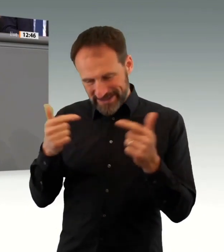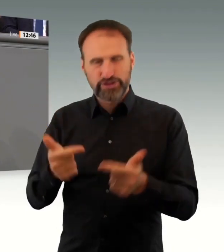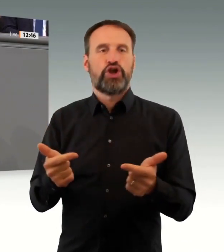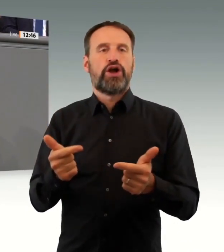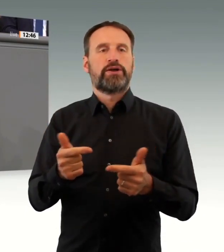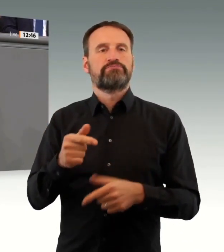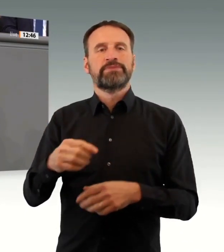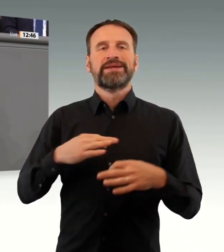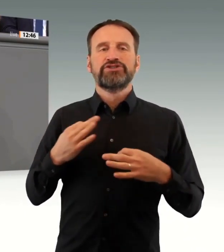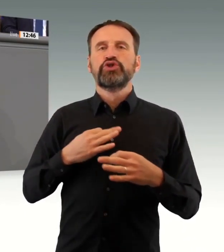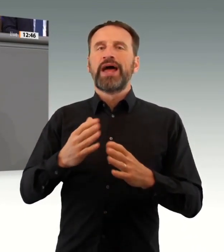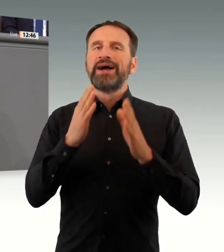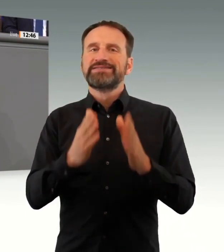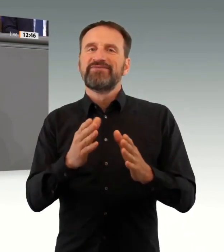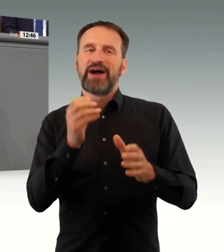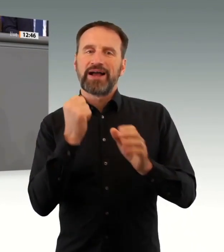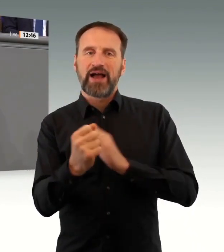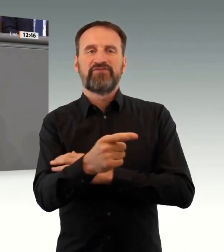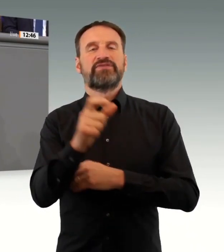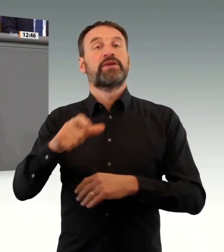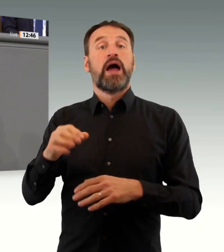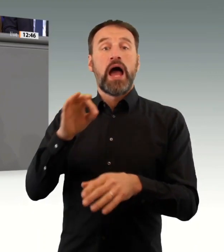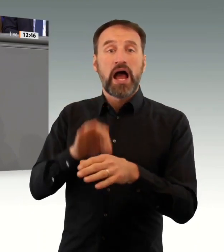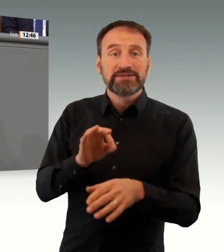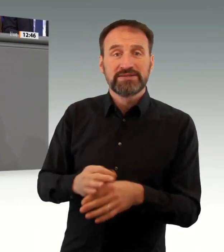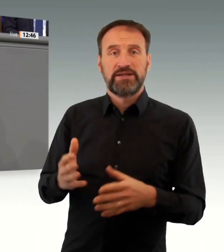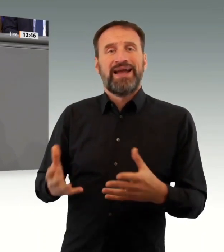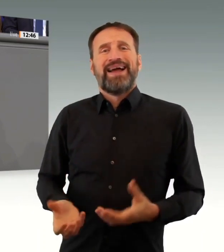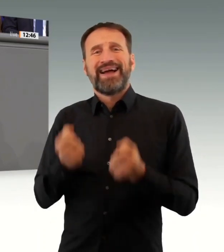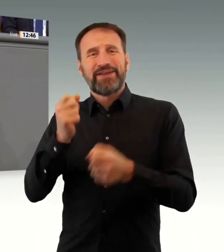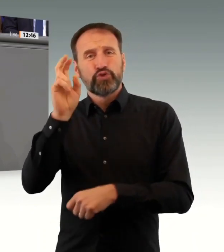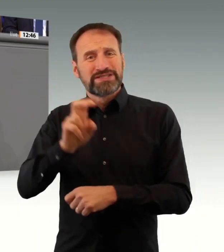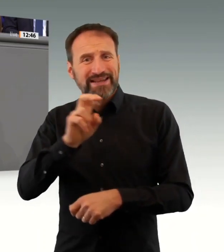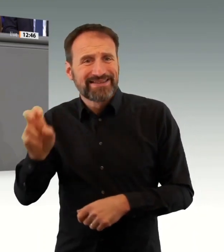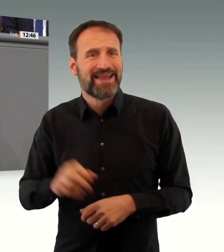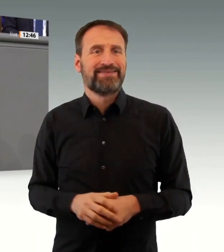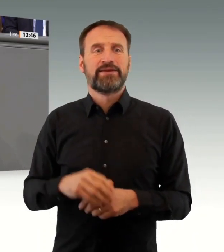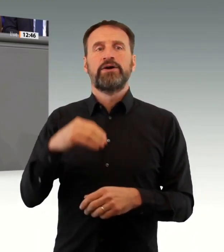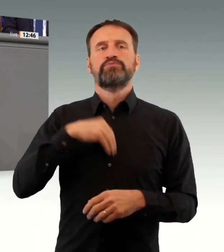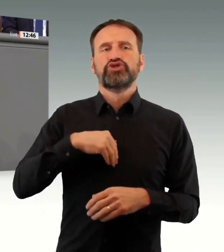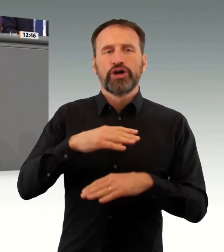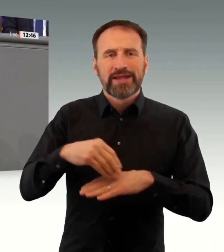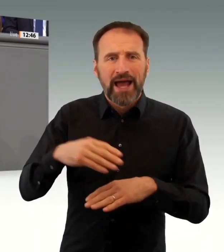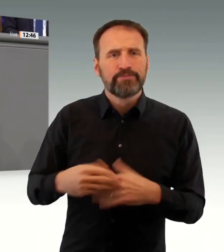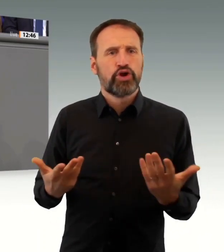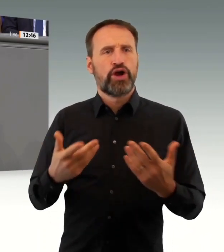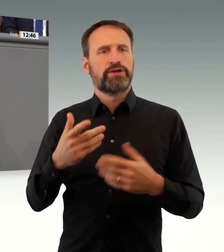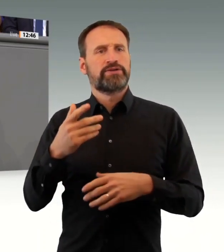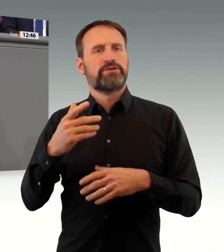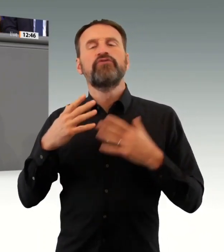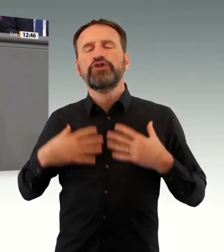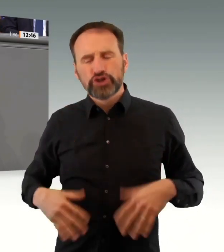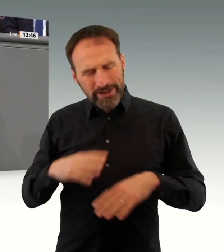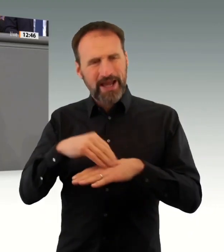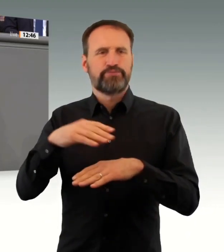sogar tödlichen Unterversorgung anderer schwerer Erkrankungen. Wenn Schlaganfallpatienten